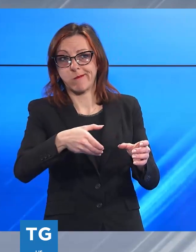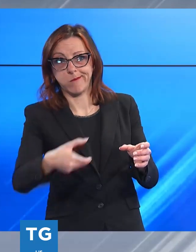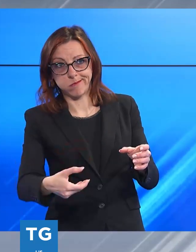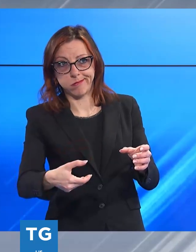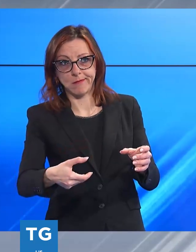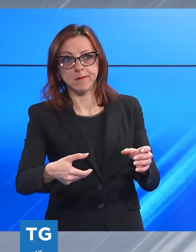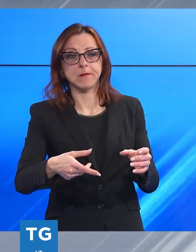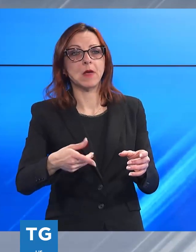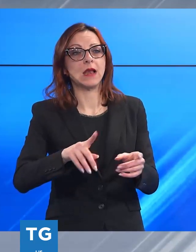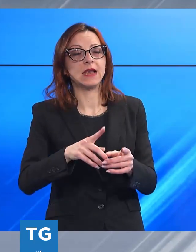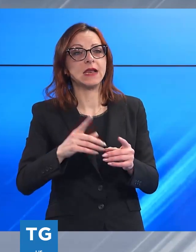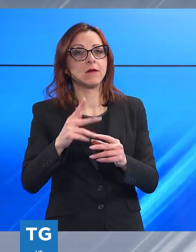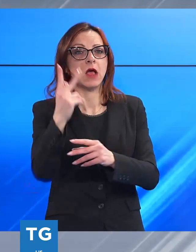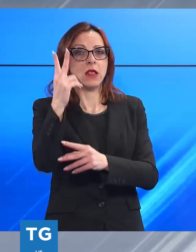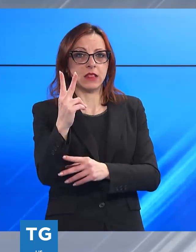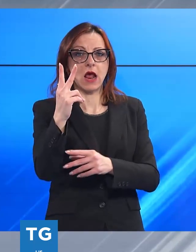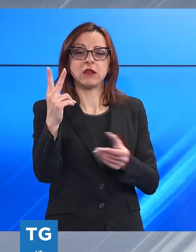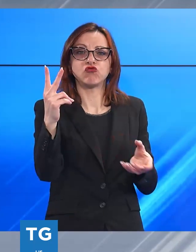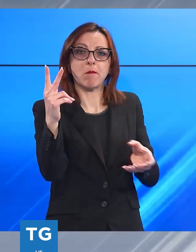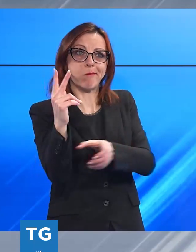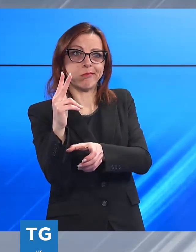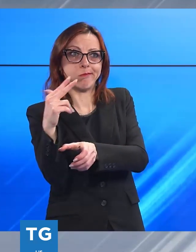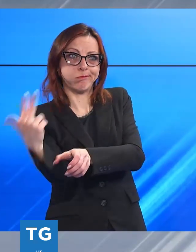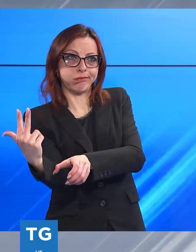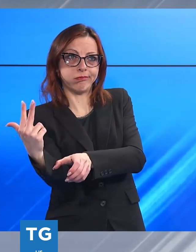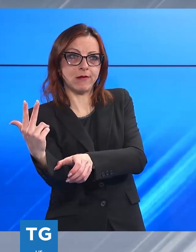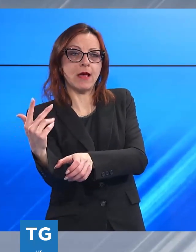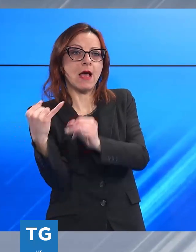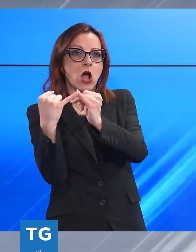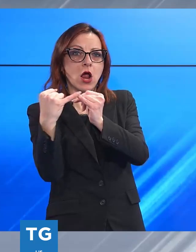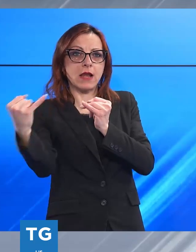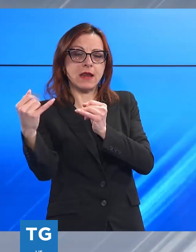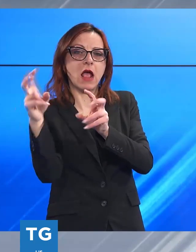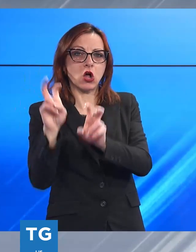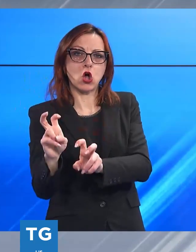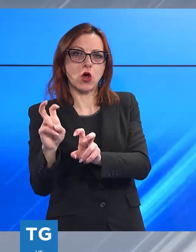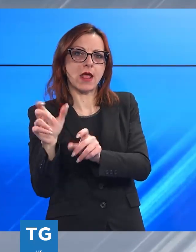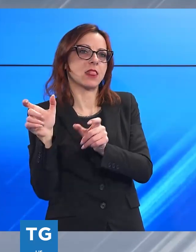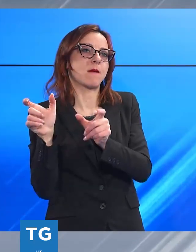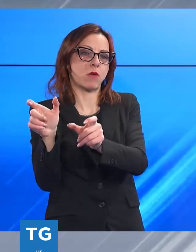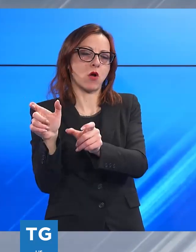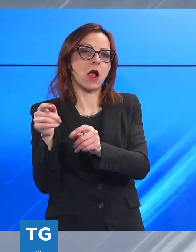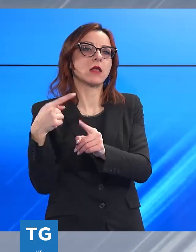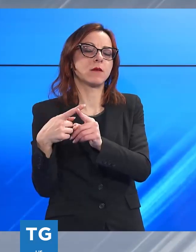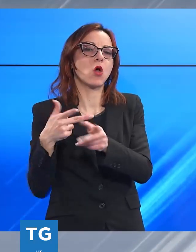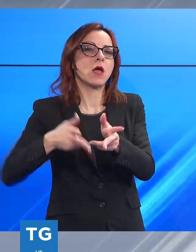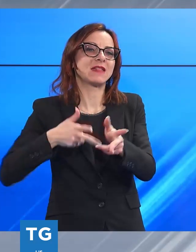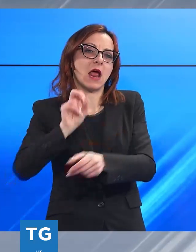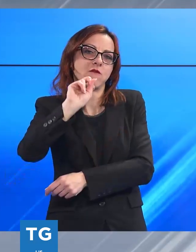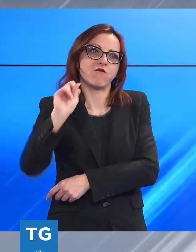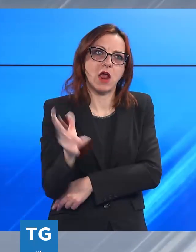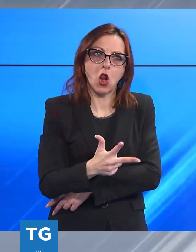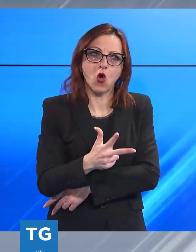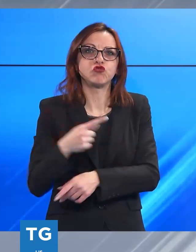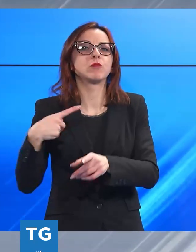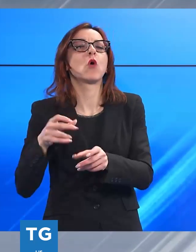ha spostato un traliccio interrompendo la corrente su tutta la linea e la circolazione dei convogli sia ad alta velocità sia a quelli a velocità